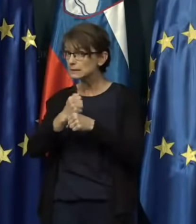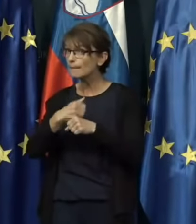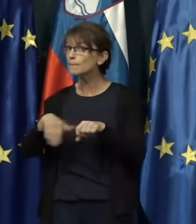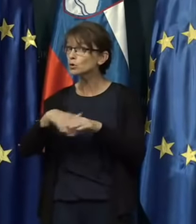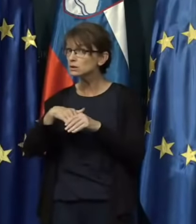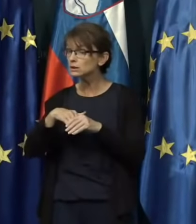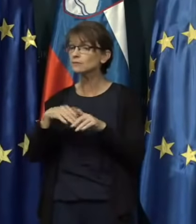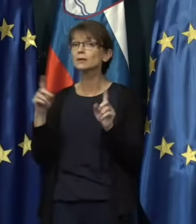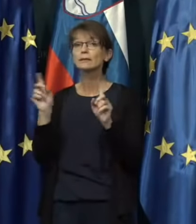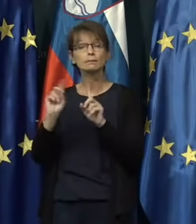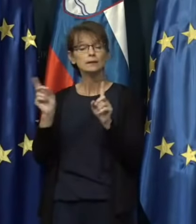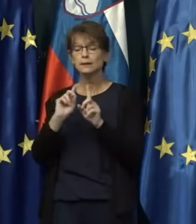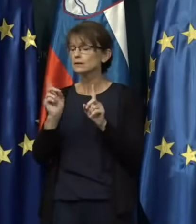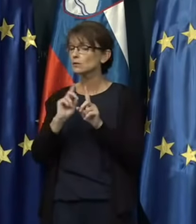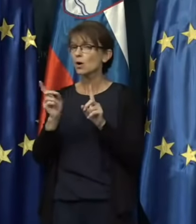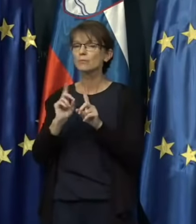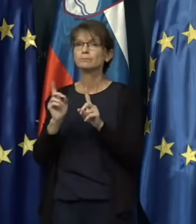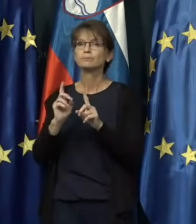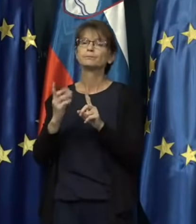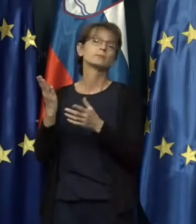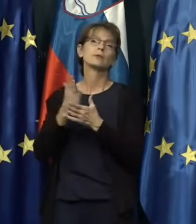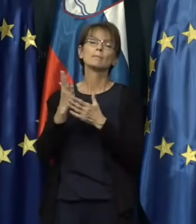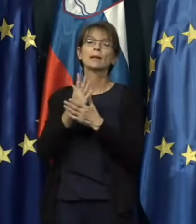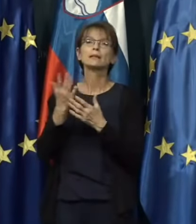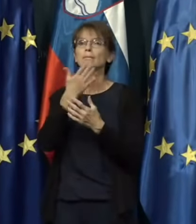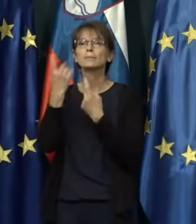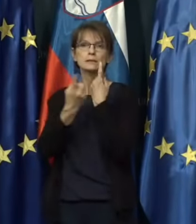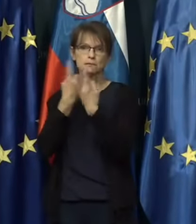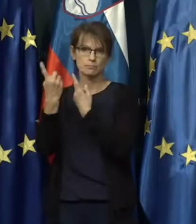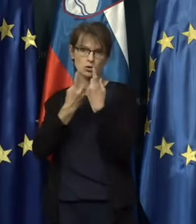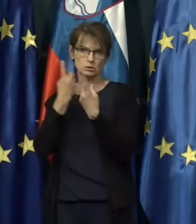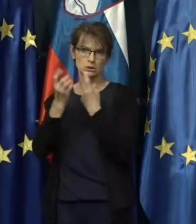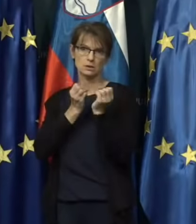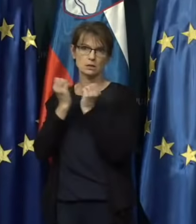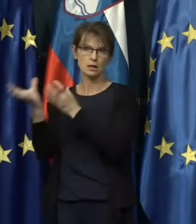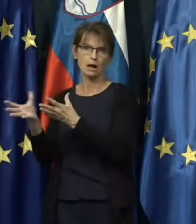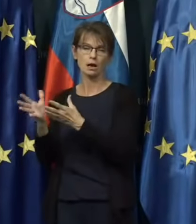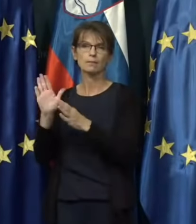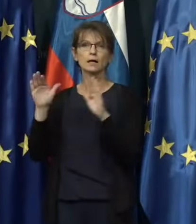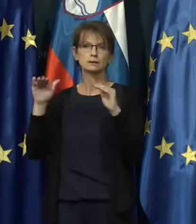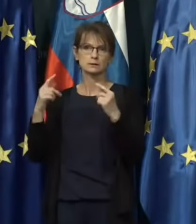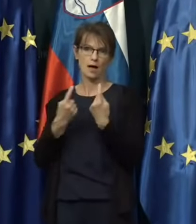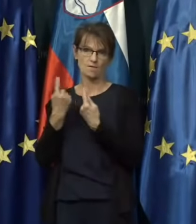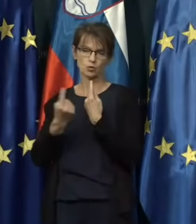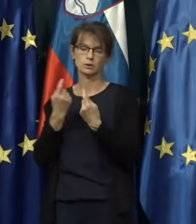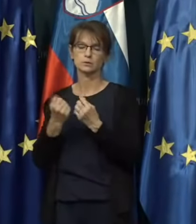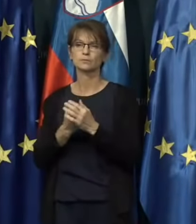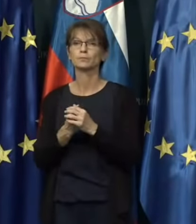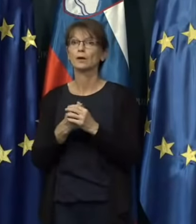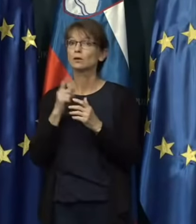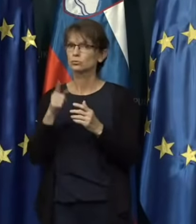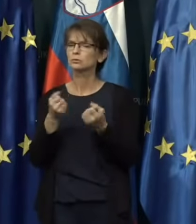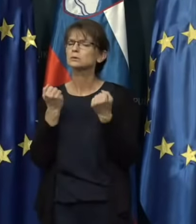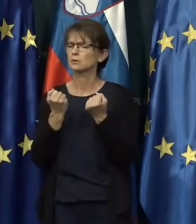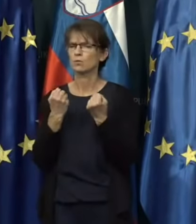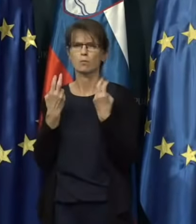niso šli med brezposelne osebe na zavod za zaposlovanje, kar je izjemno pomembno v